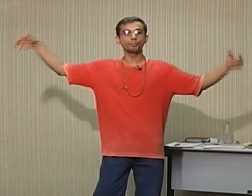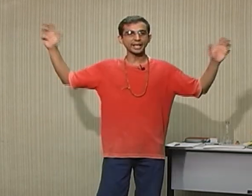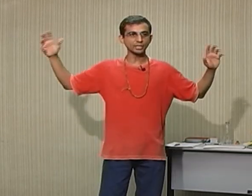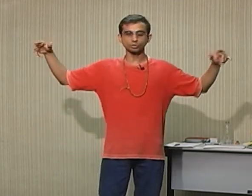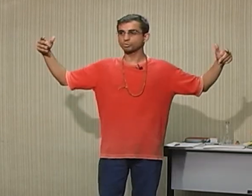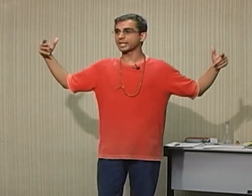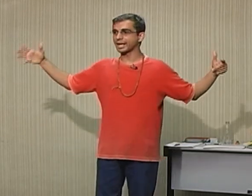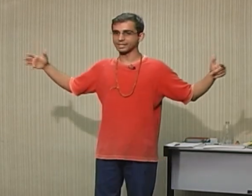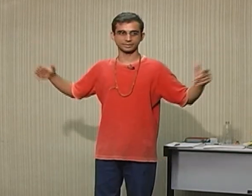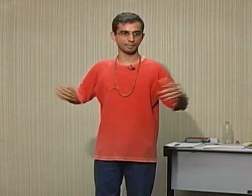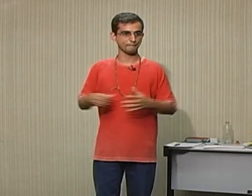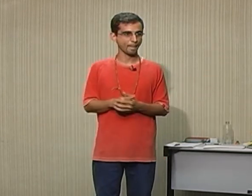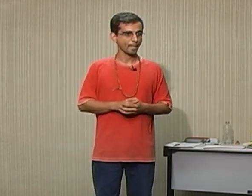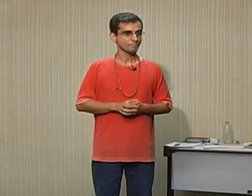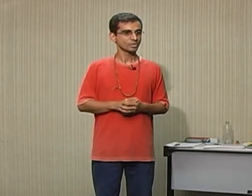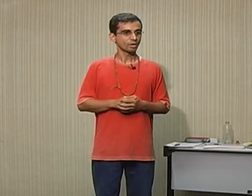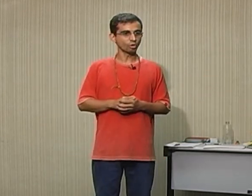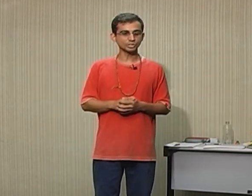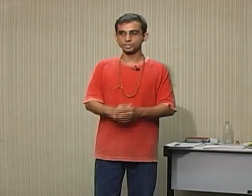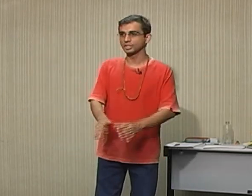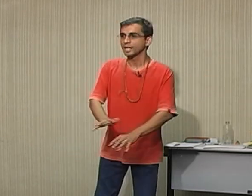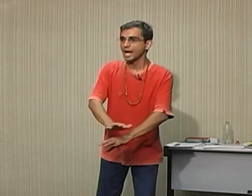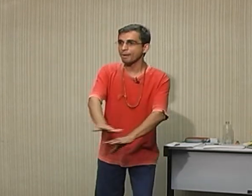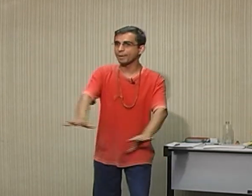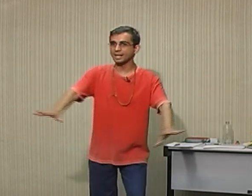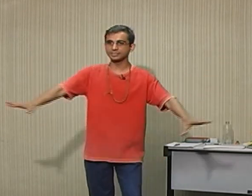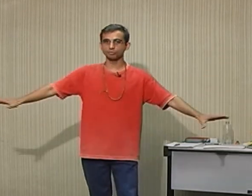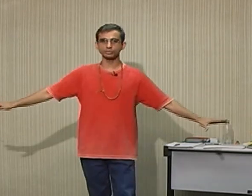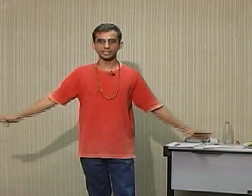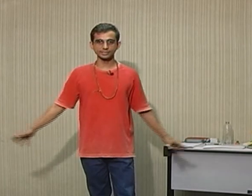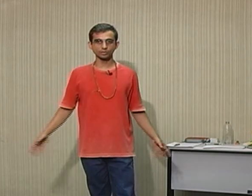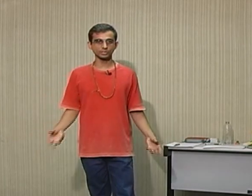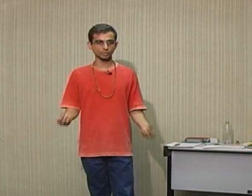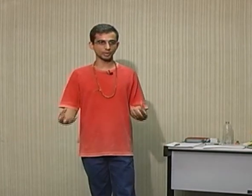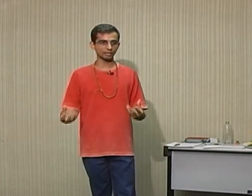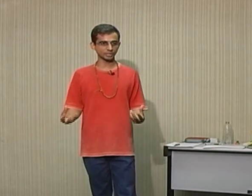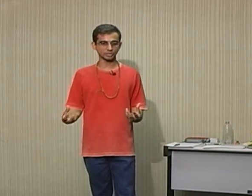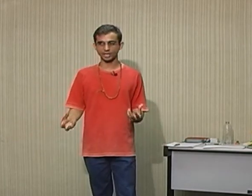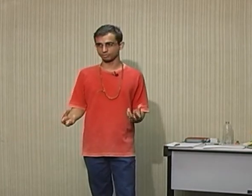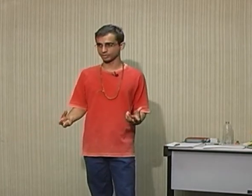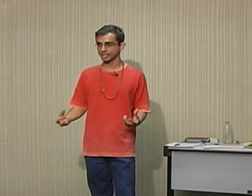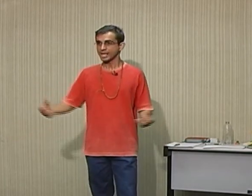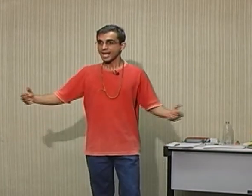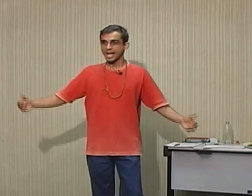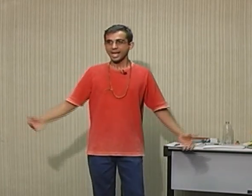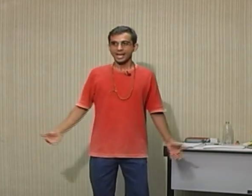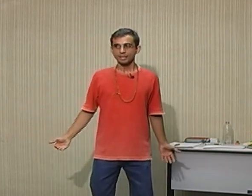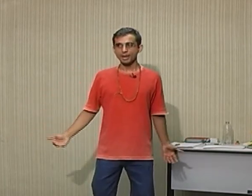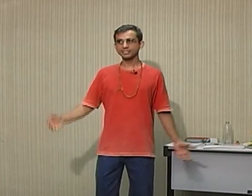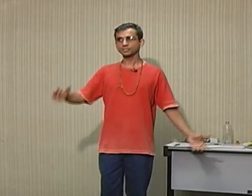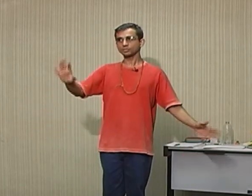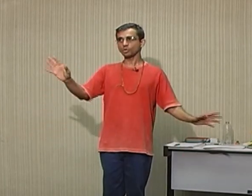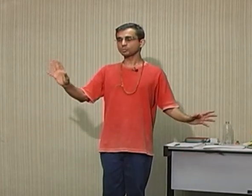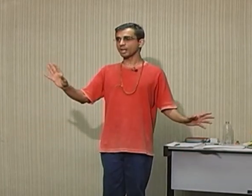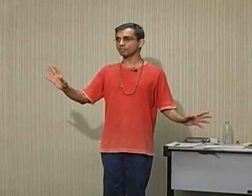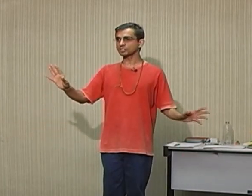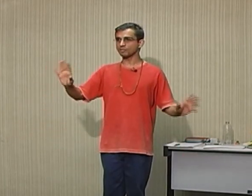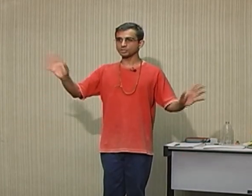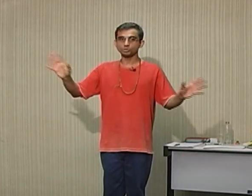prédio ou de uma casa. Onde a base e a fundação são as palavras-chave. Mas, com as palavras-chave, a gente não